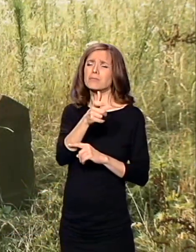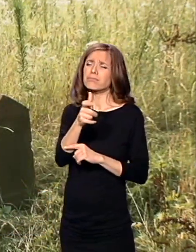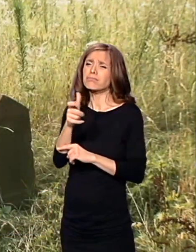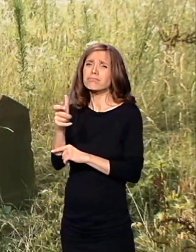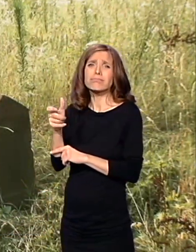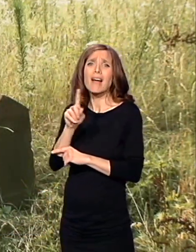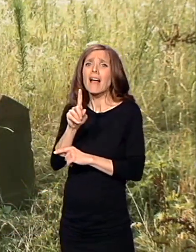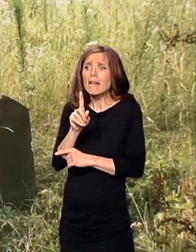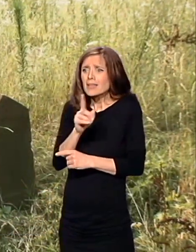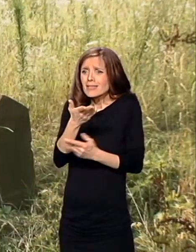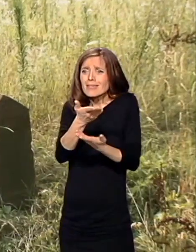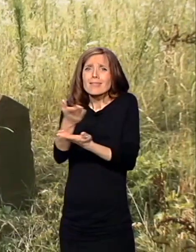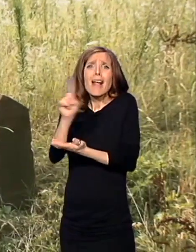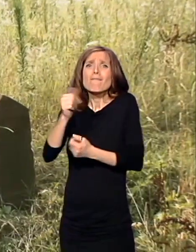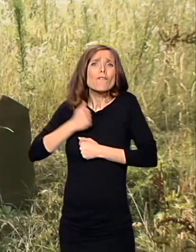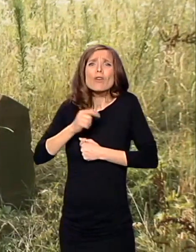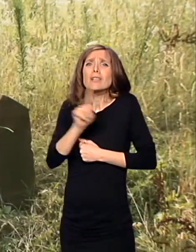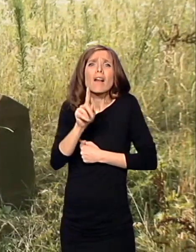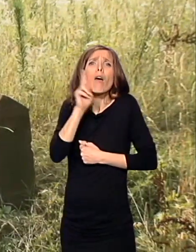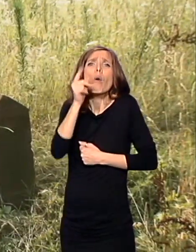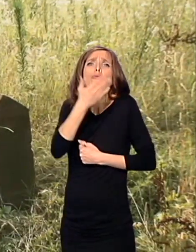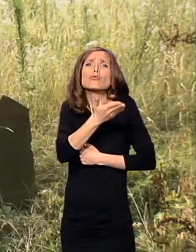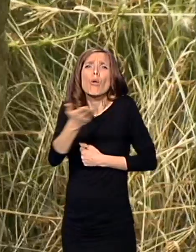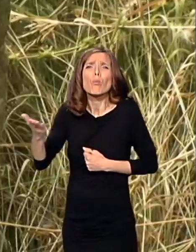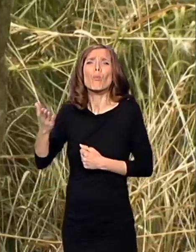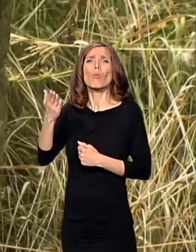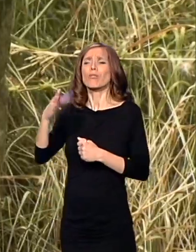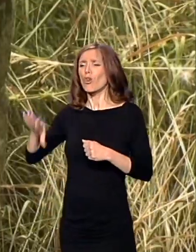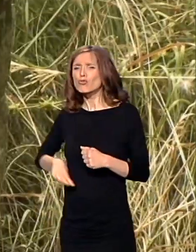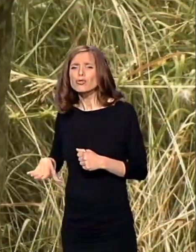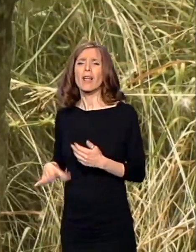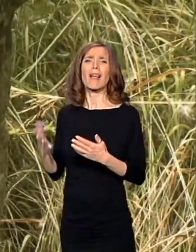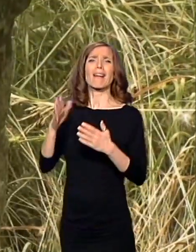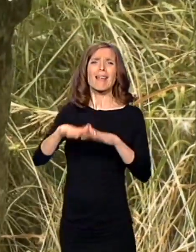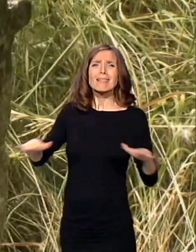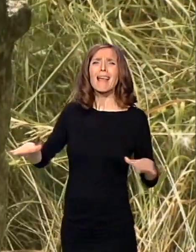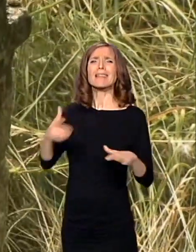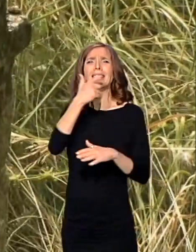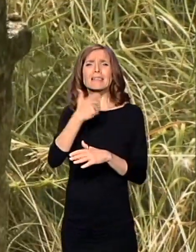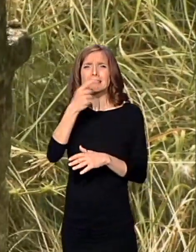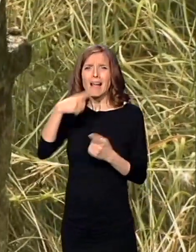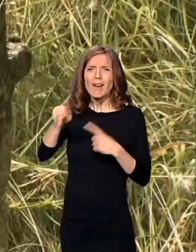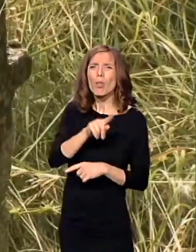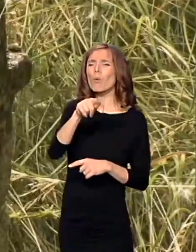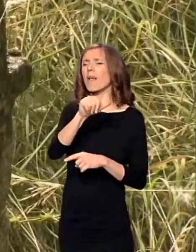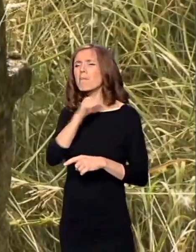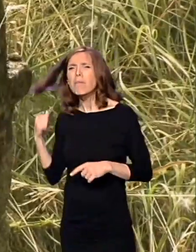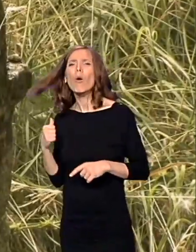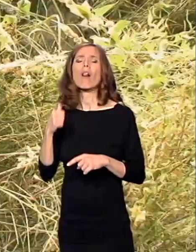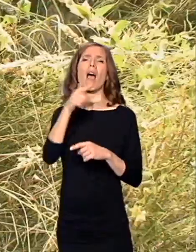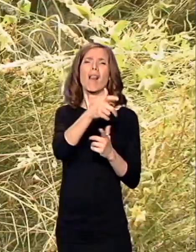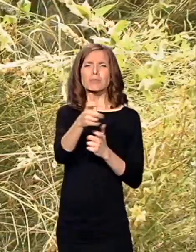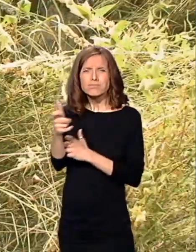civile, žene, decu, starce. Šta su pobili, pobili, šta su poklali, poklali.